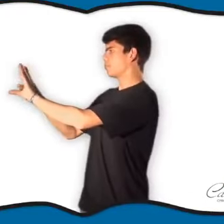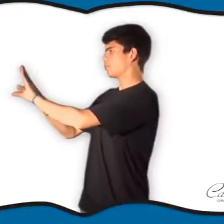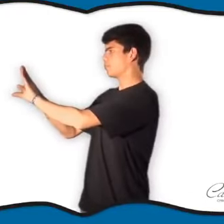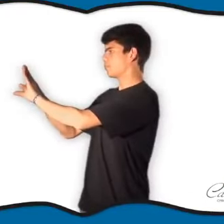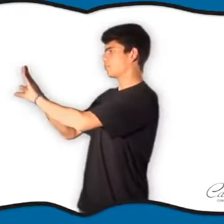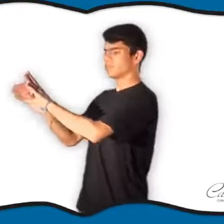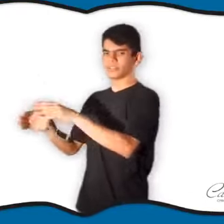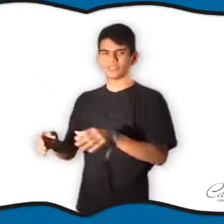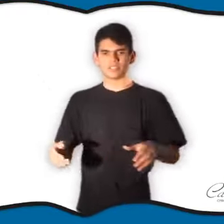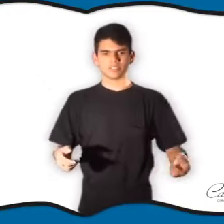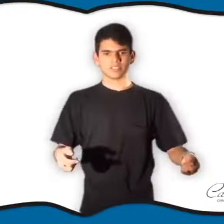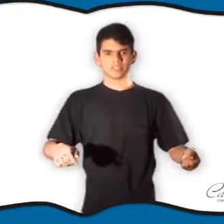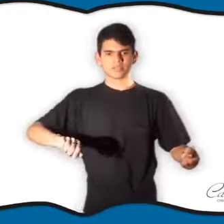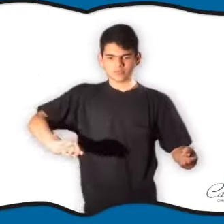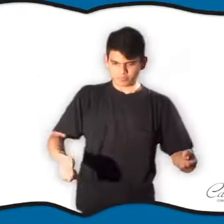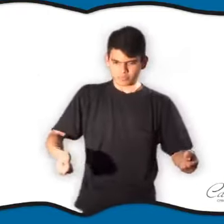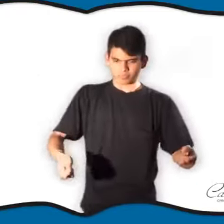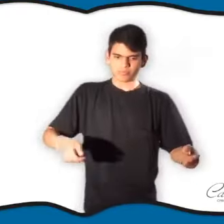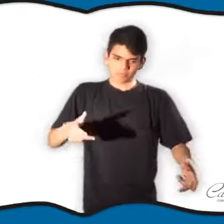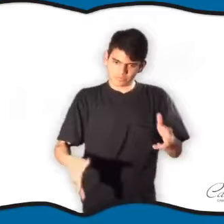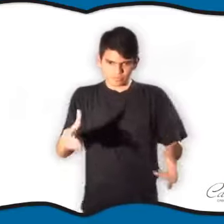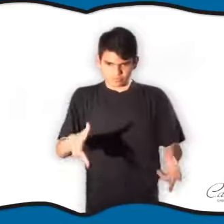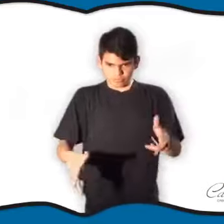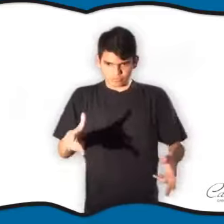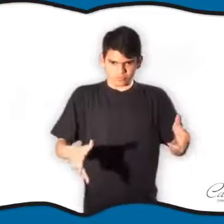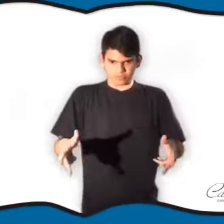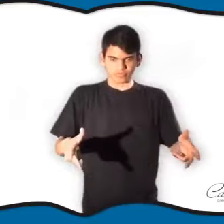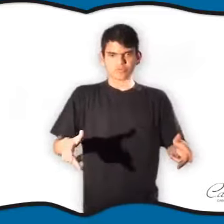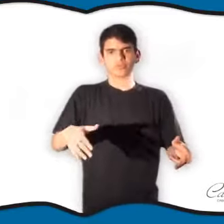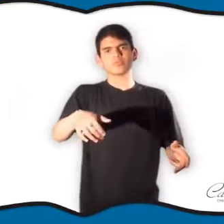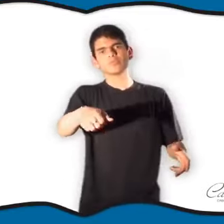y decidió arrancar. Encendió el motor y salió a pasear.